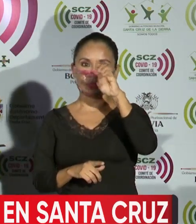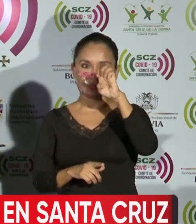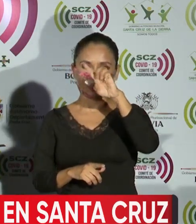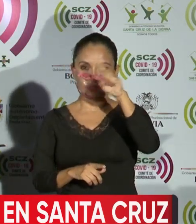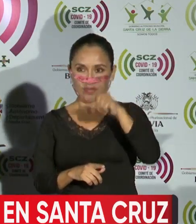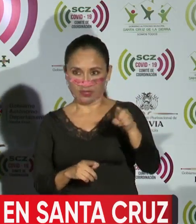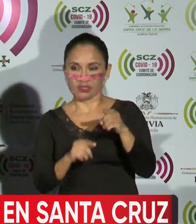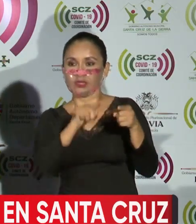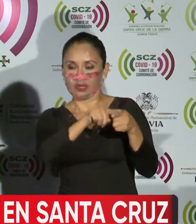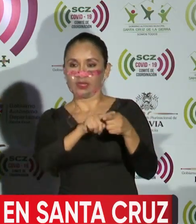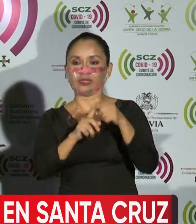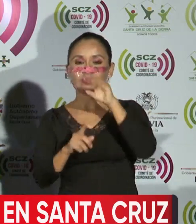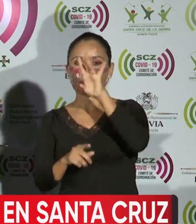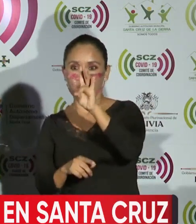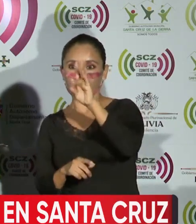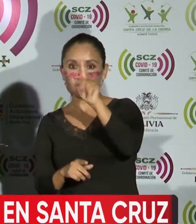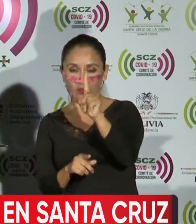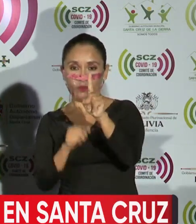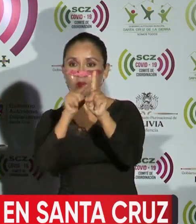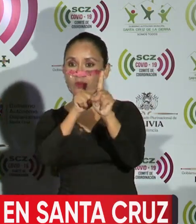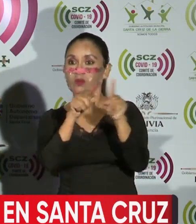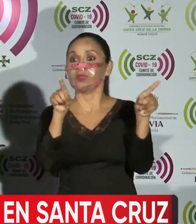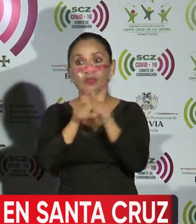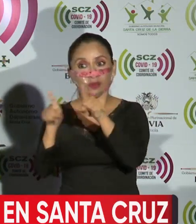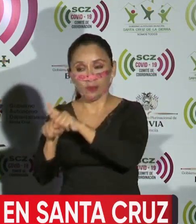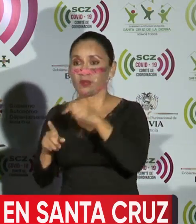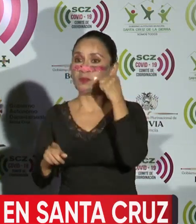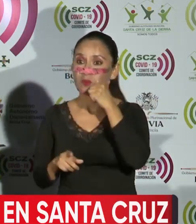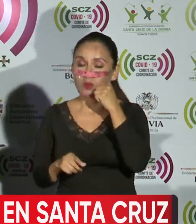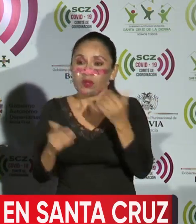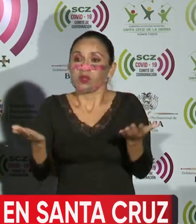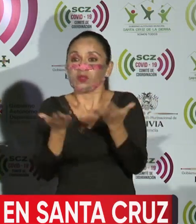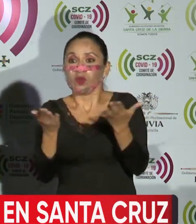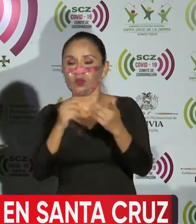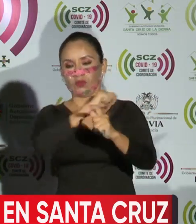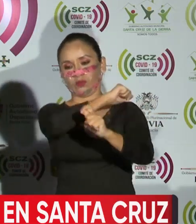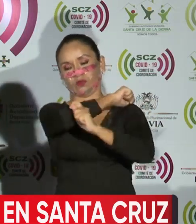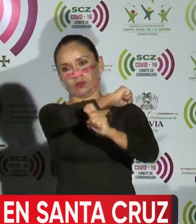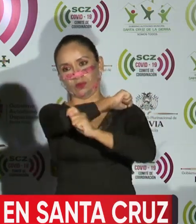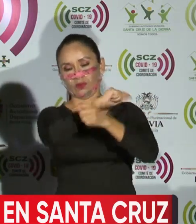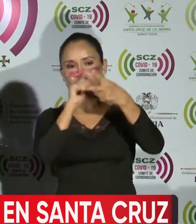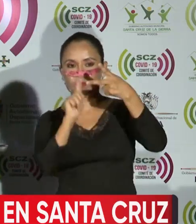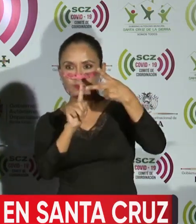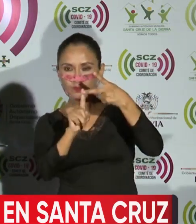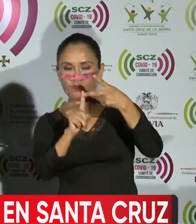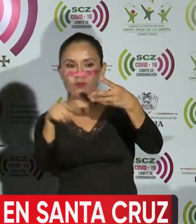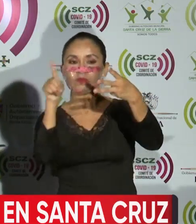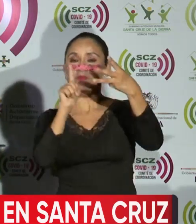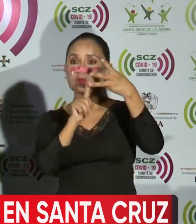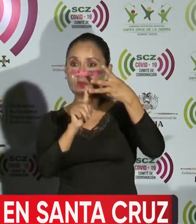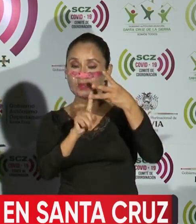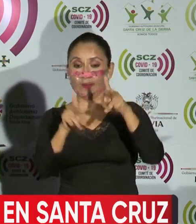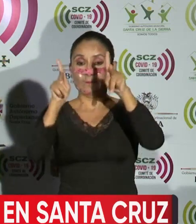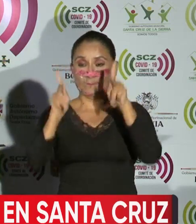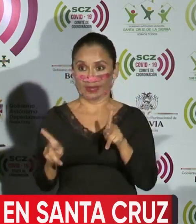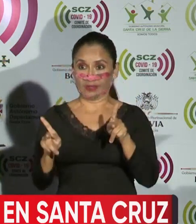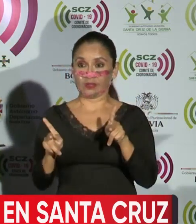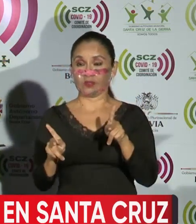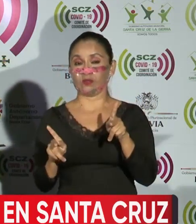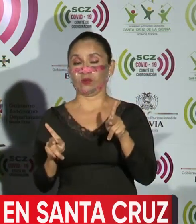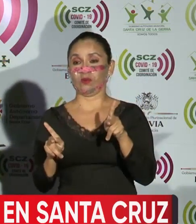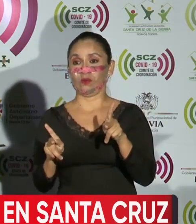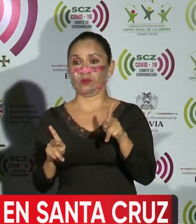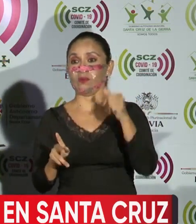persona de 71 años, de sexo masculino también, del municipio de El Torno, una persona de